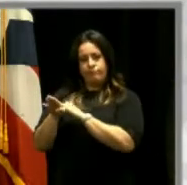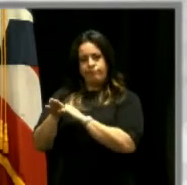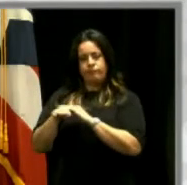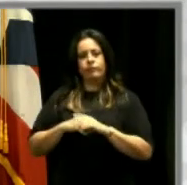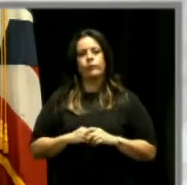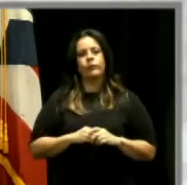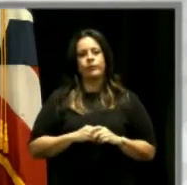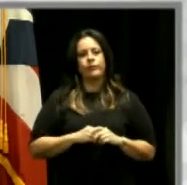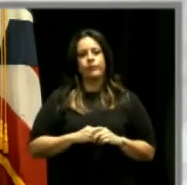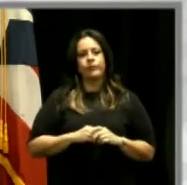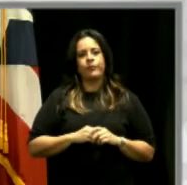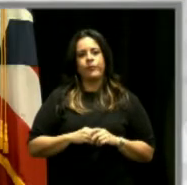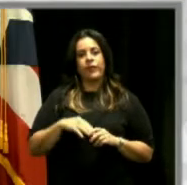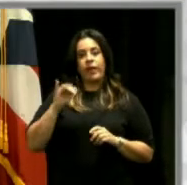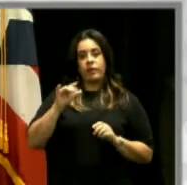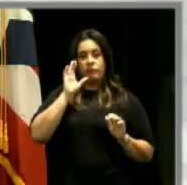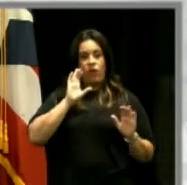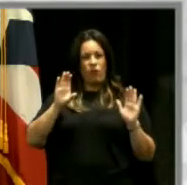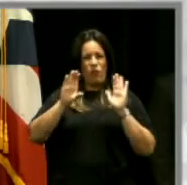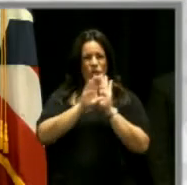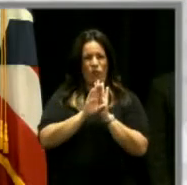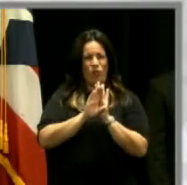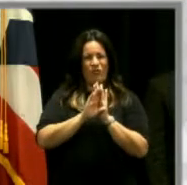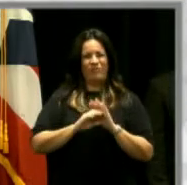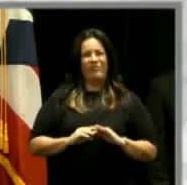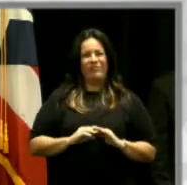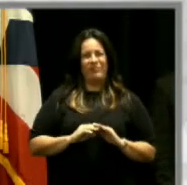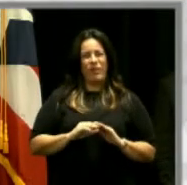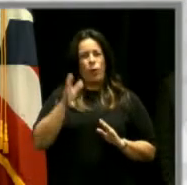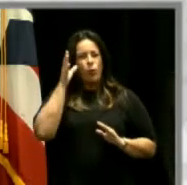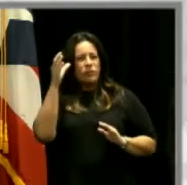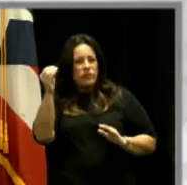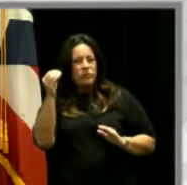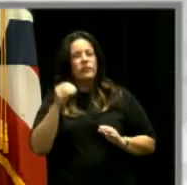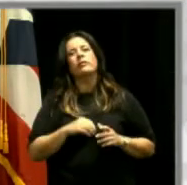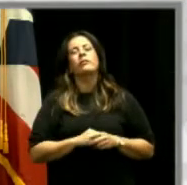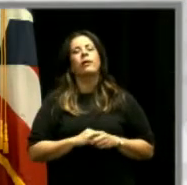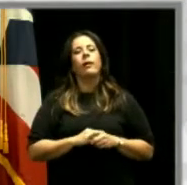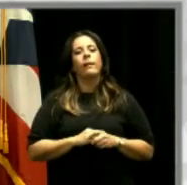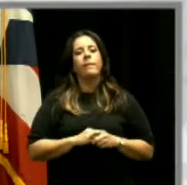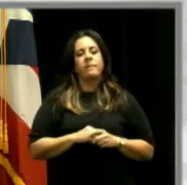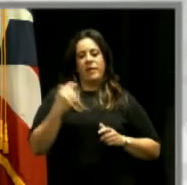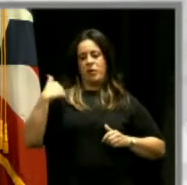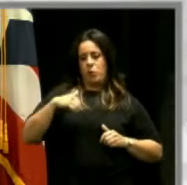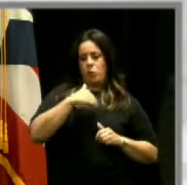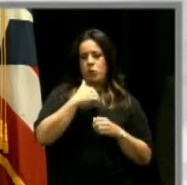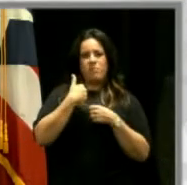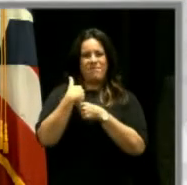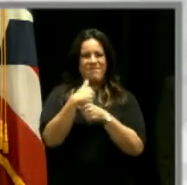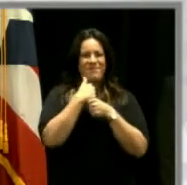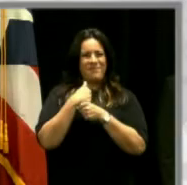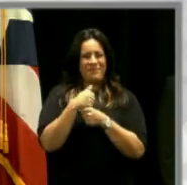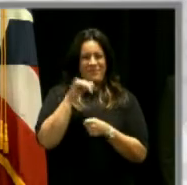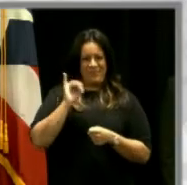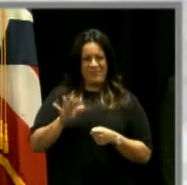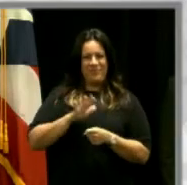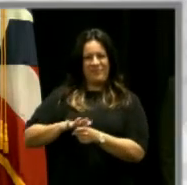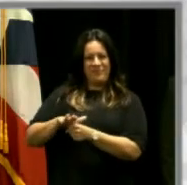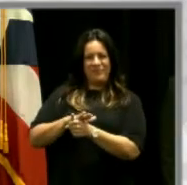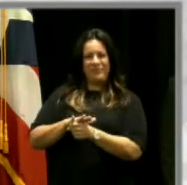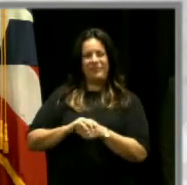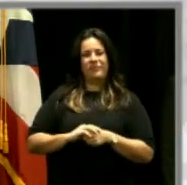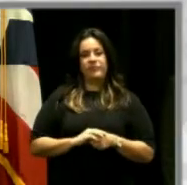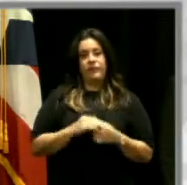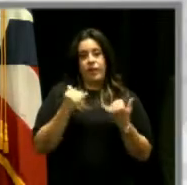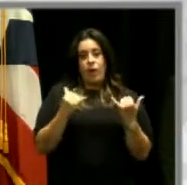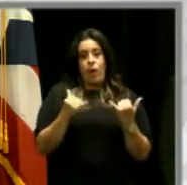Y básicamente estos son imágenes, ¿verdad?, del concepto que vamos a estar realizando allí. Y vamos a tener